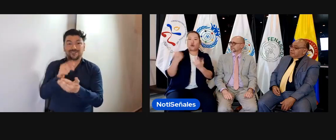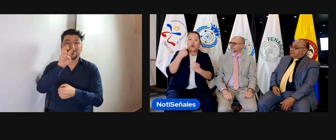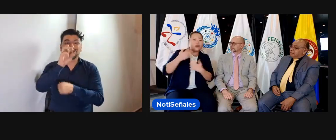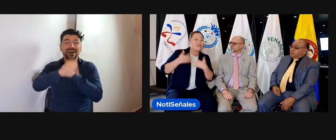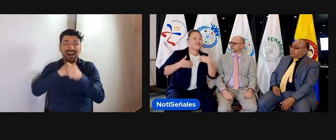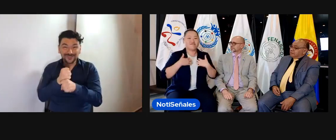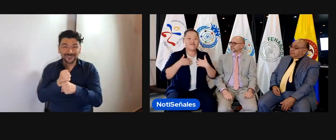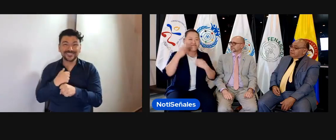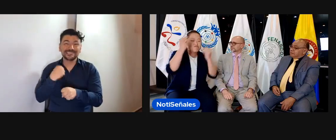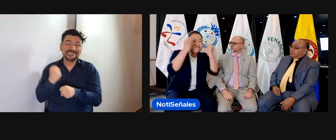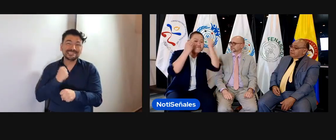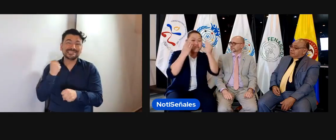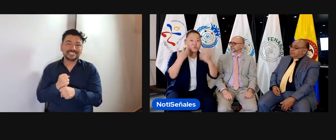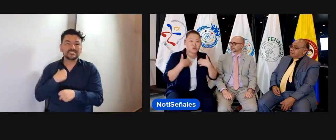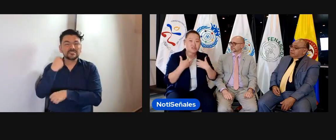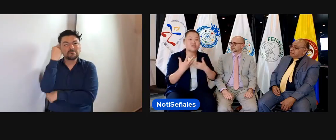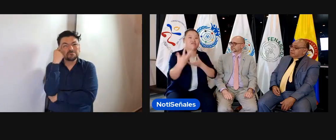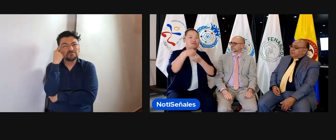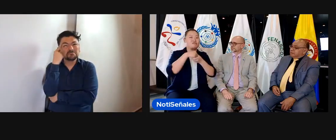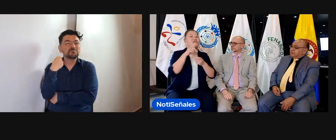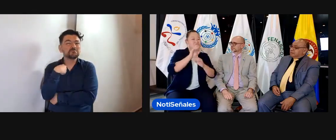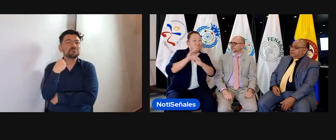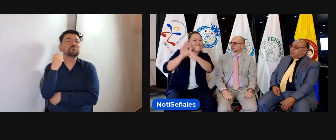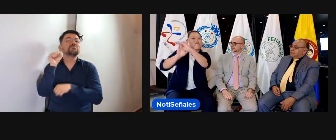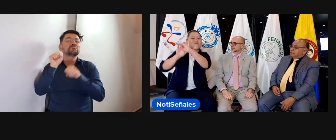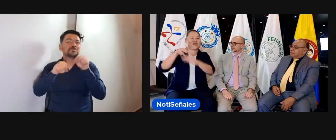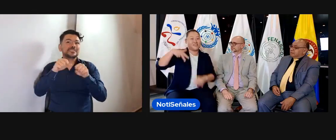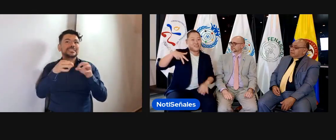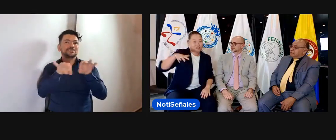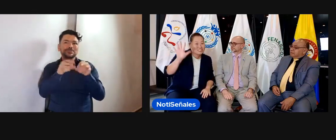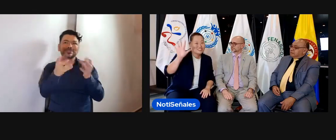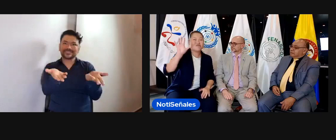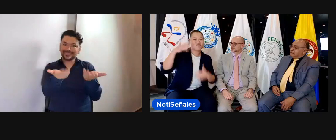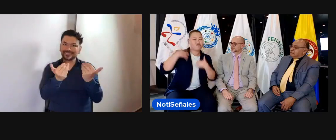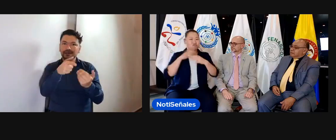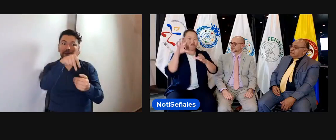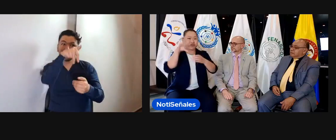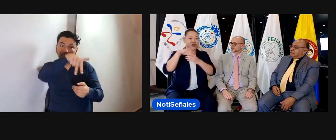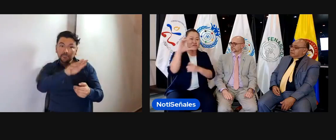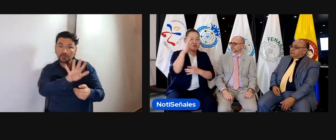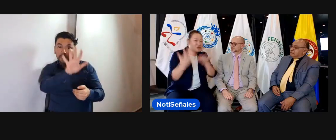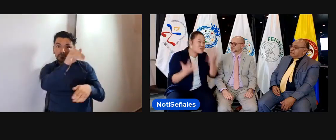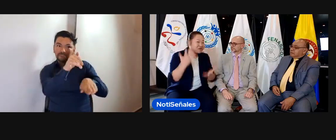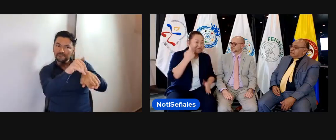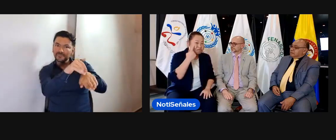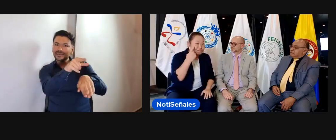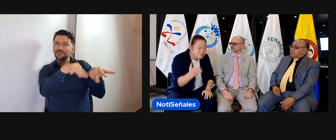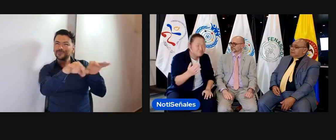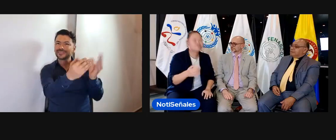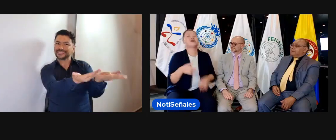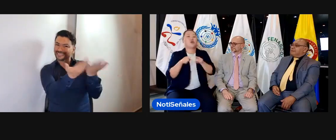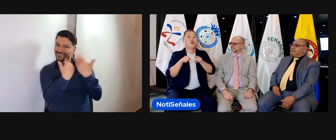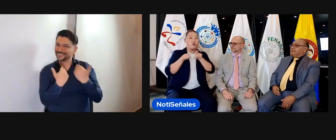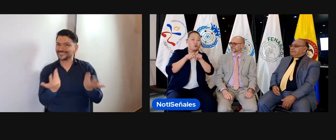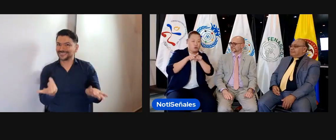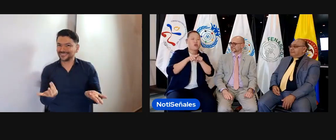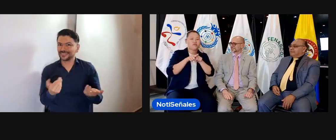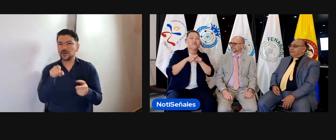presidenta y terminaré. Esperamos que ustedes puedan acompañarnos, que quienes son parte del Consejo Nacional de la Juventud